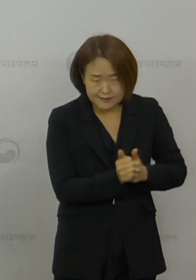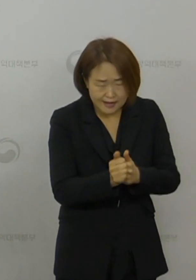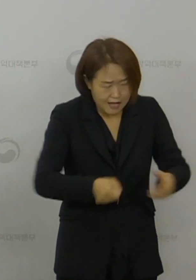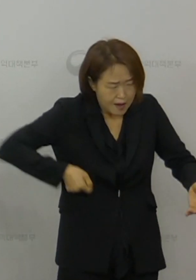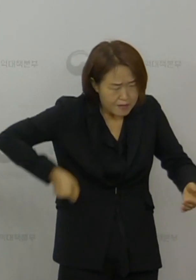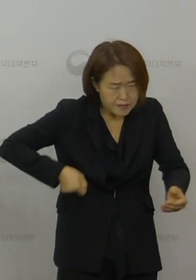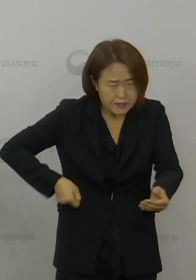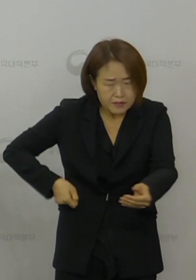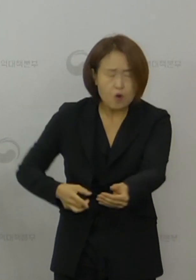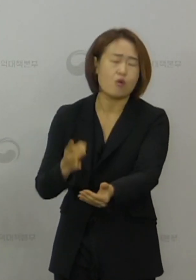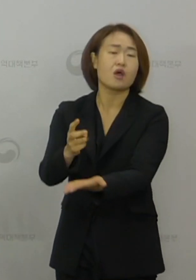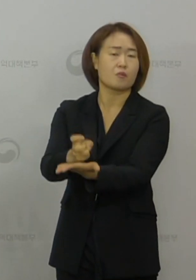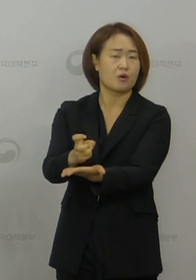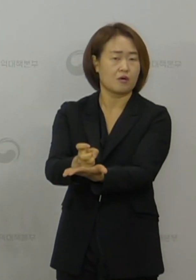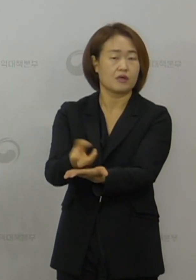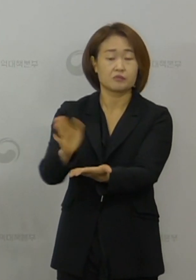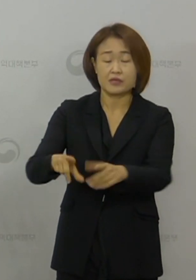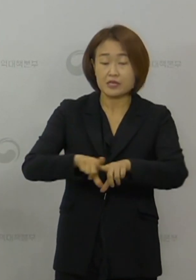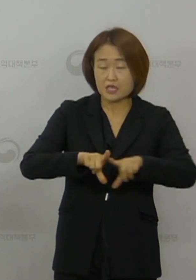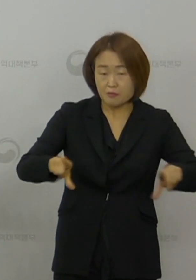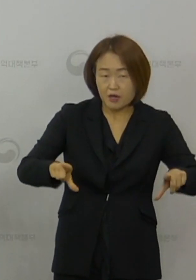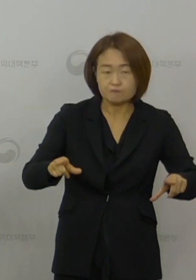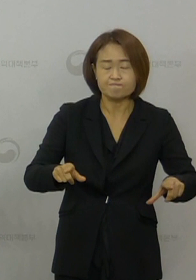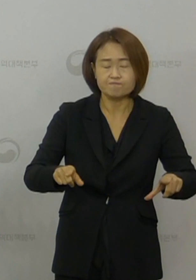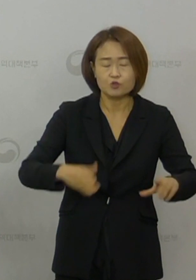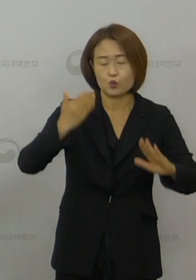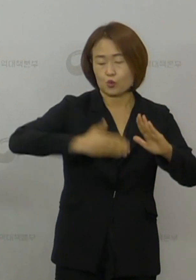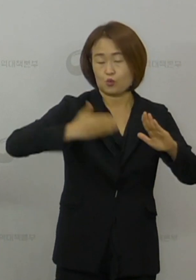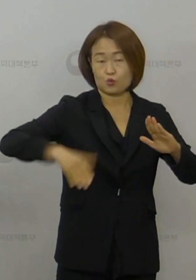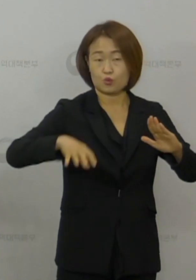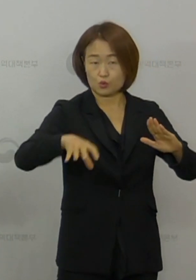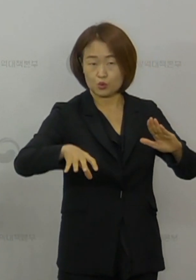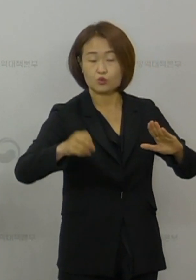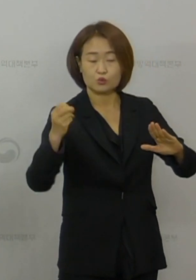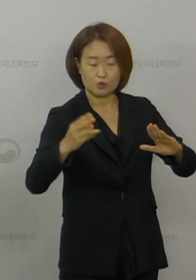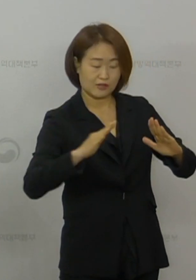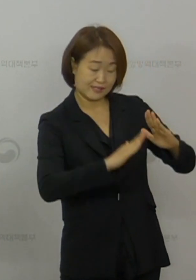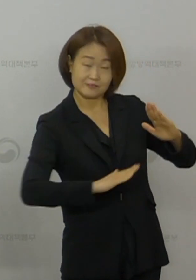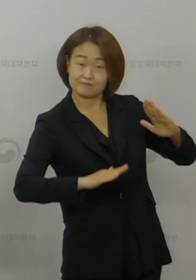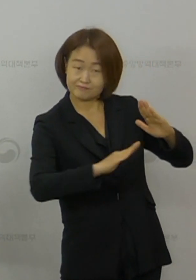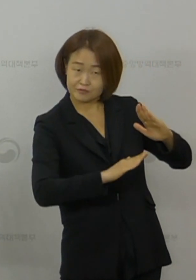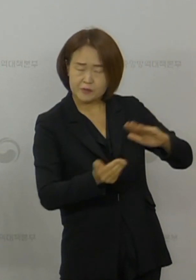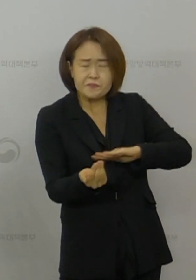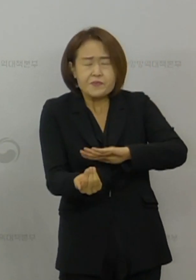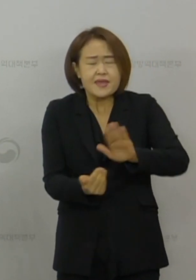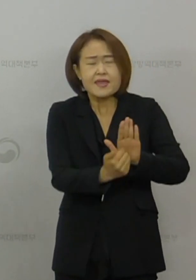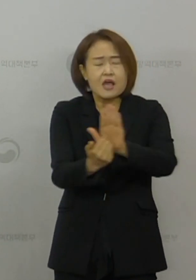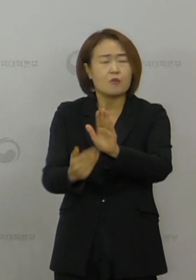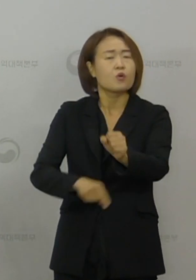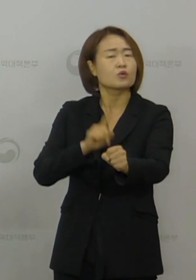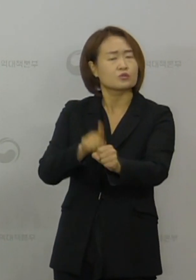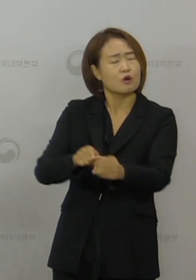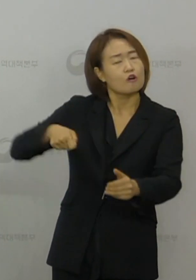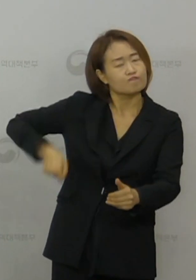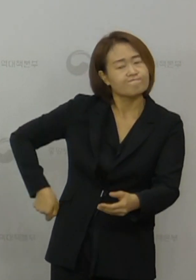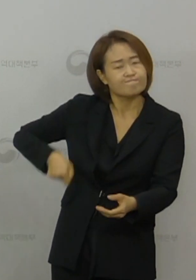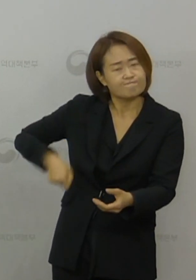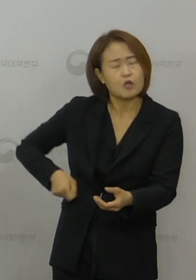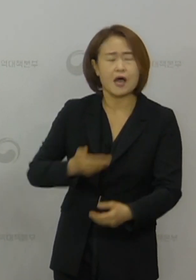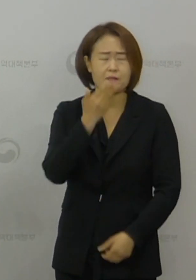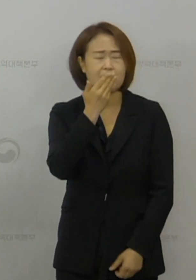일상적인 지역사회 내의 공공장소나 가정에서 예방적으로 소독을 실시하는 것도